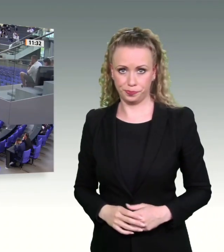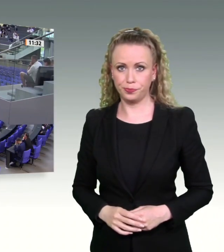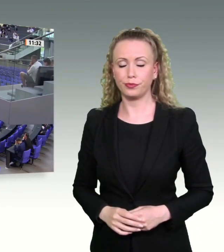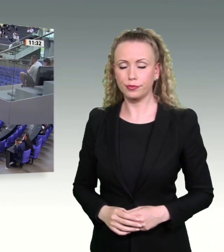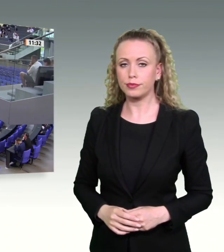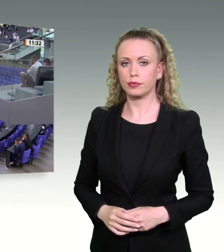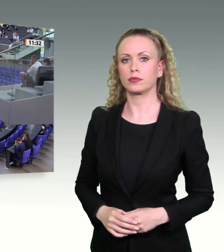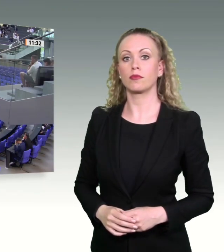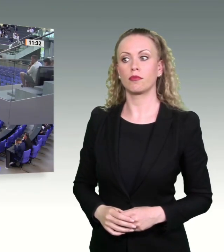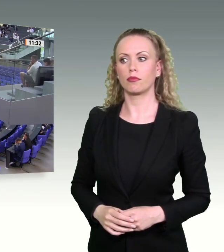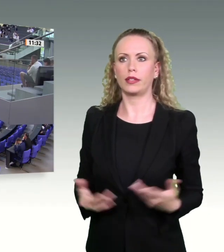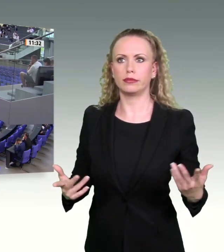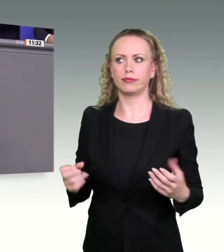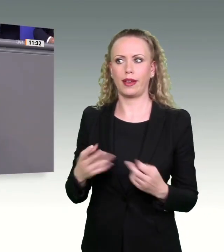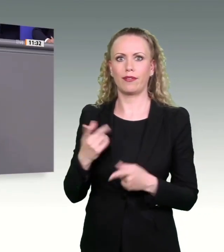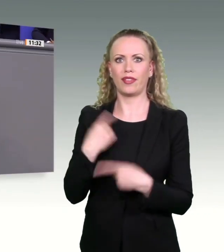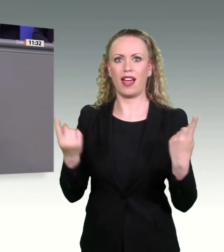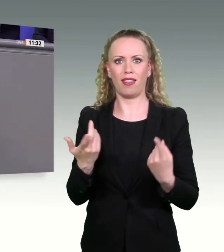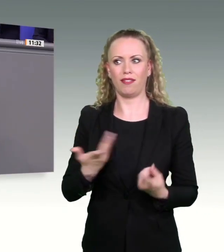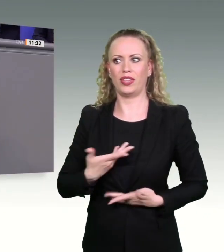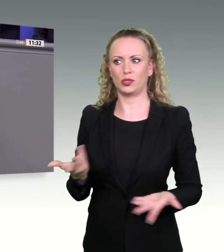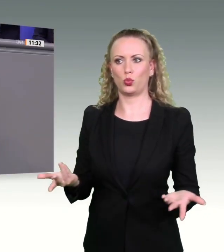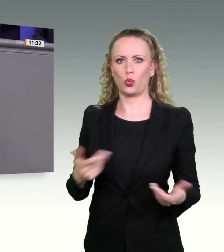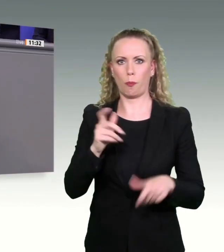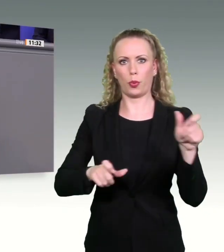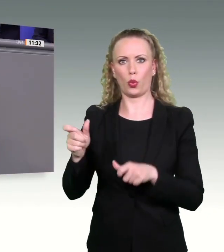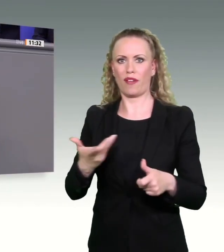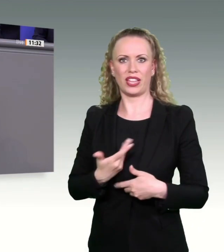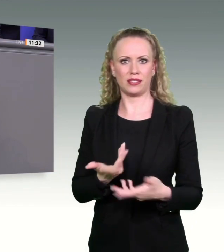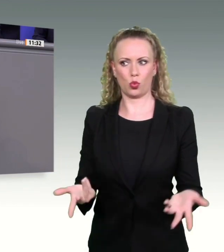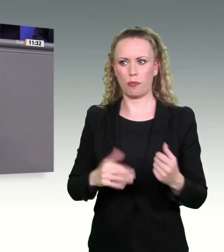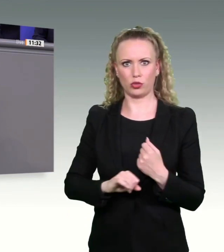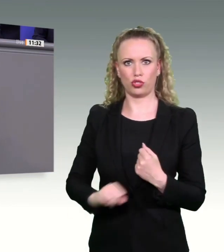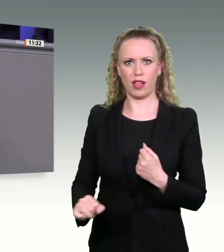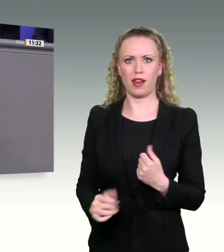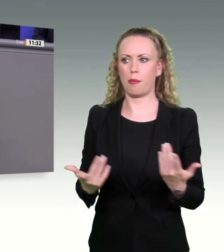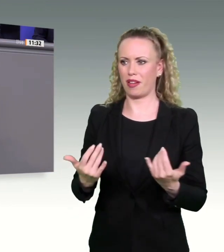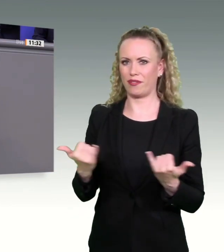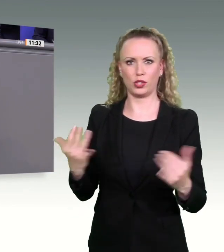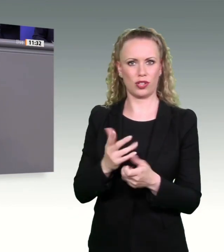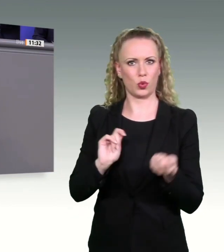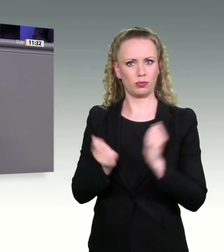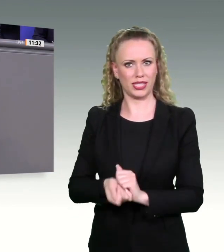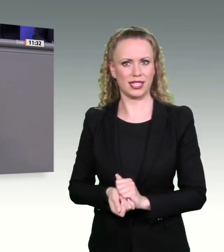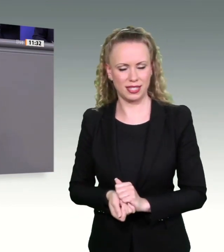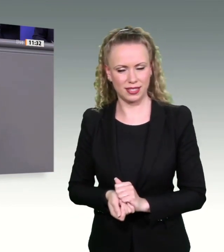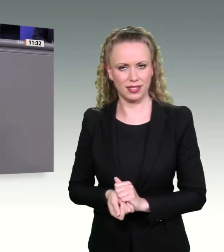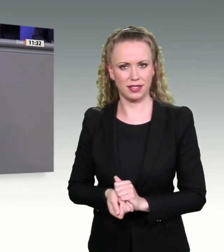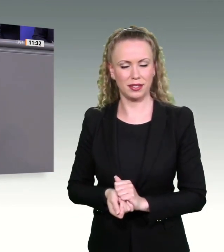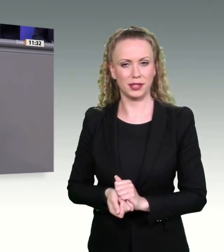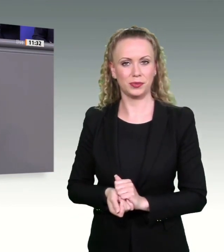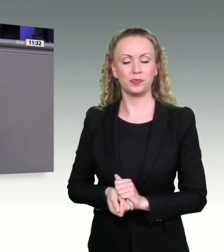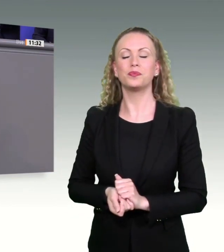Wir alle wollen das, die Bürger wollen das. Wie kriegen wir das hin? Um das hinzukriegen, brauchen wir vor allen Dingen eine